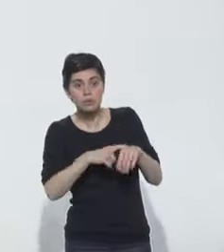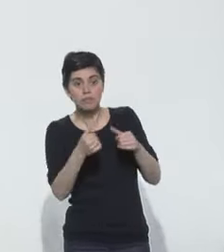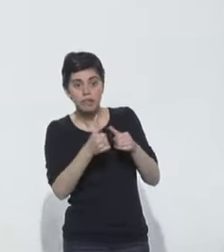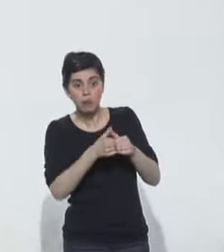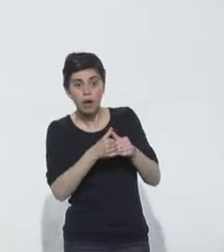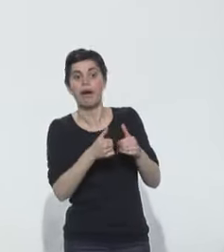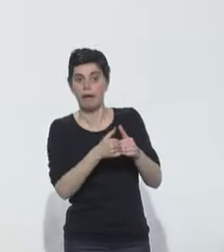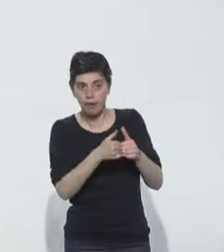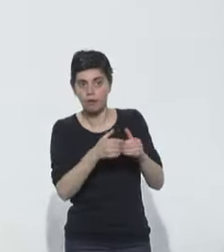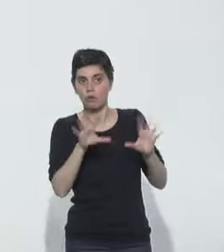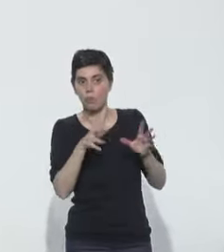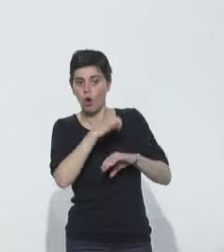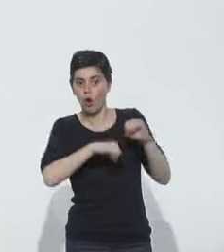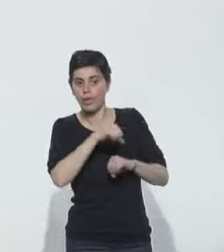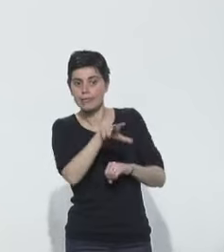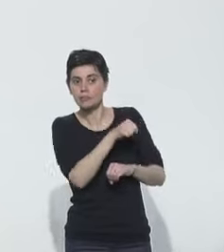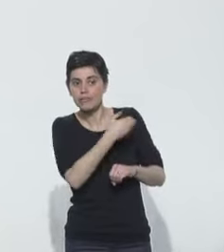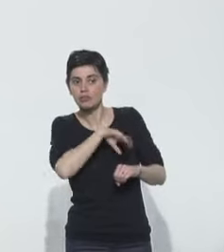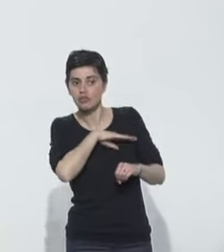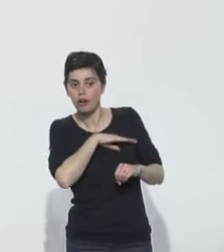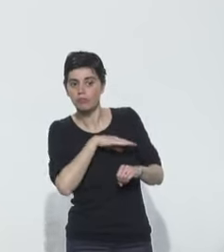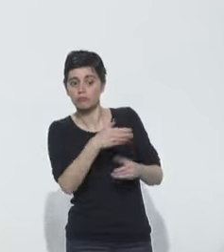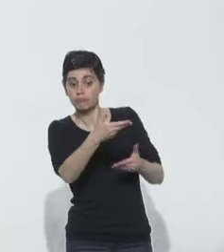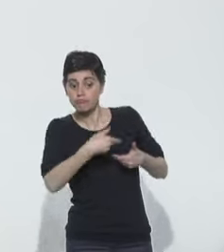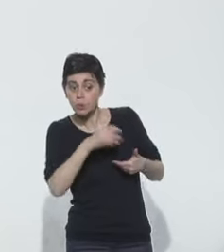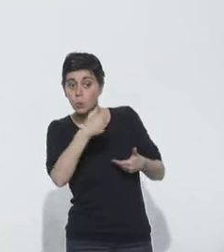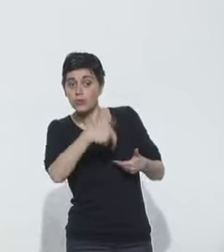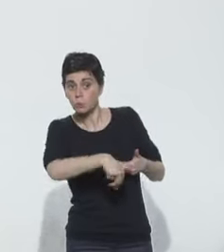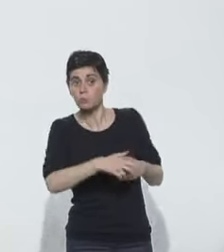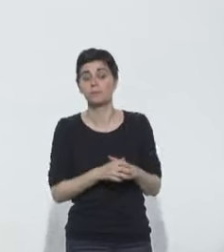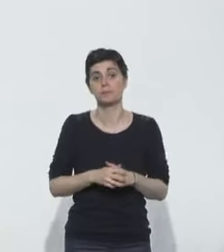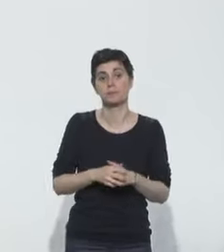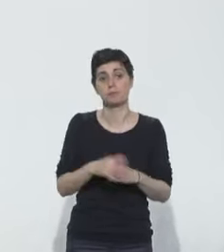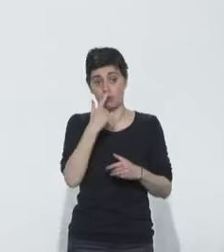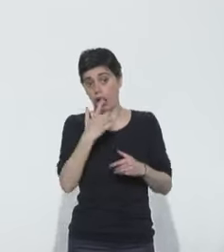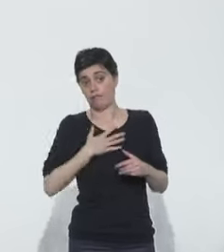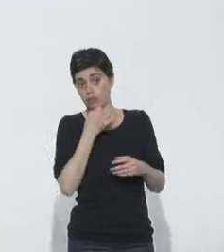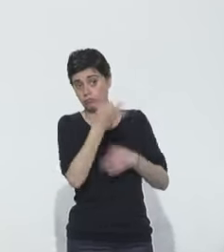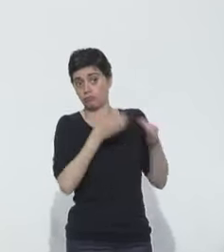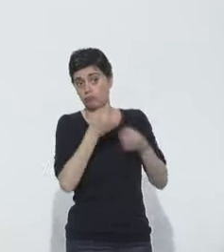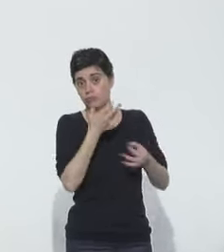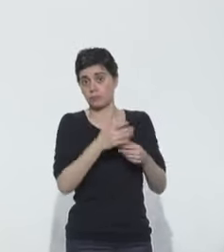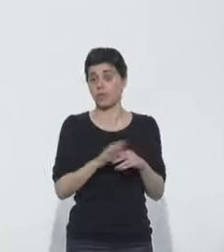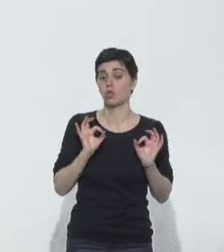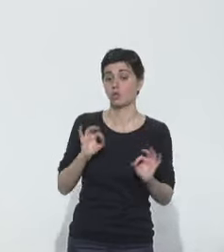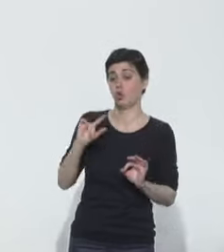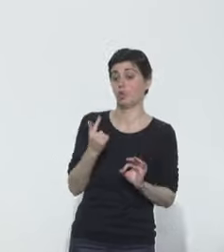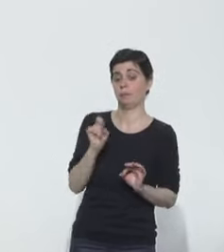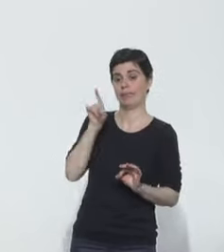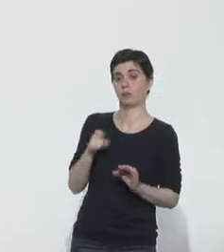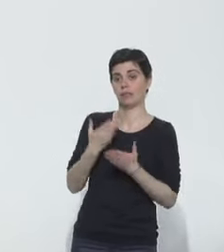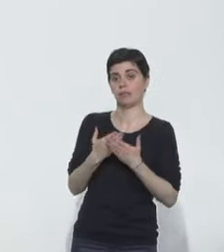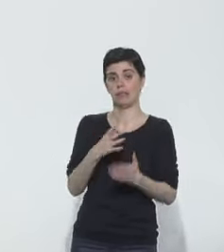décider quelle est la meilleure prise en charge à proposer aux résidents qui a besoin ou non d'une hospitalisation et pour donner un avis éclairé. Alors,'est justement la deuxième question.